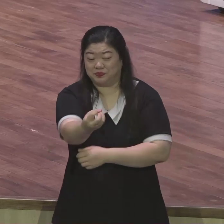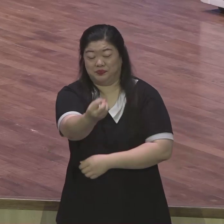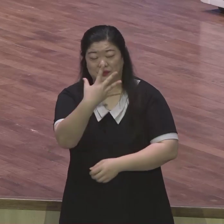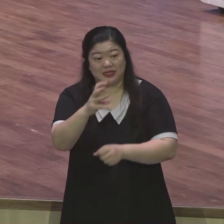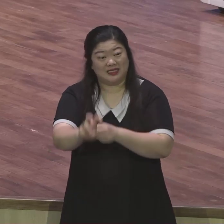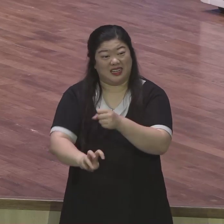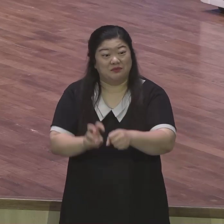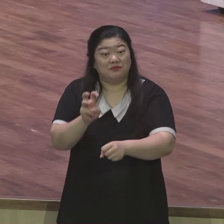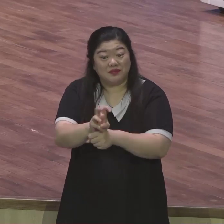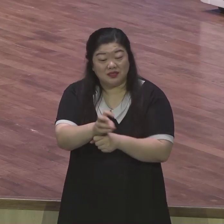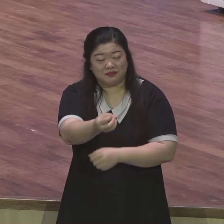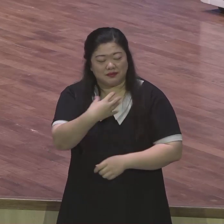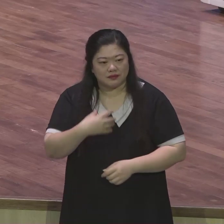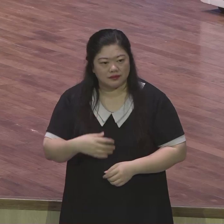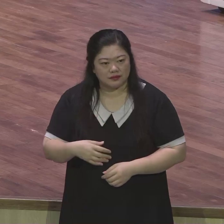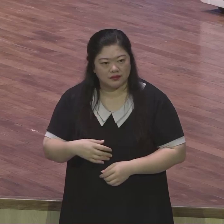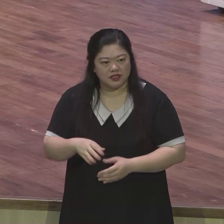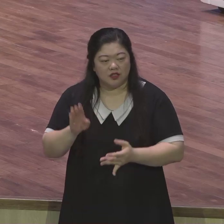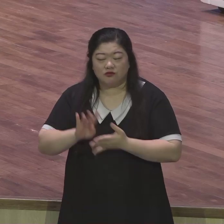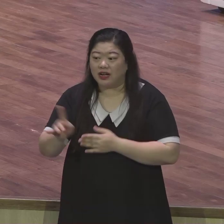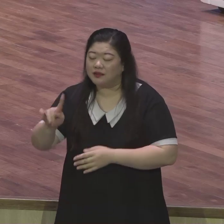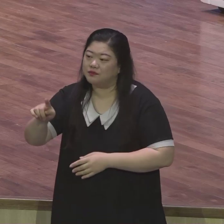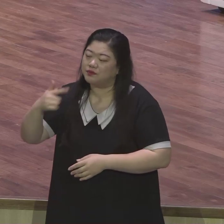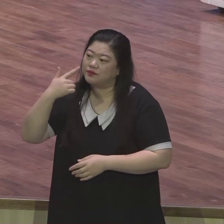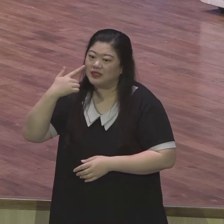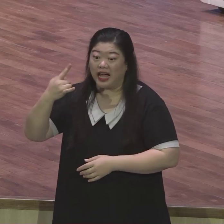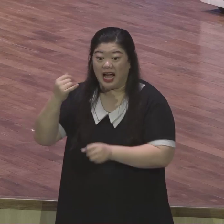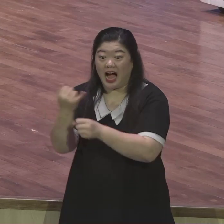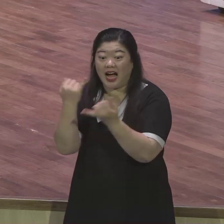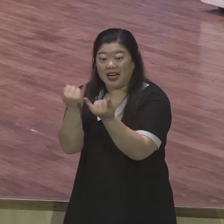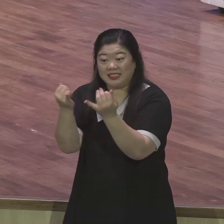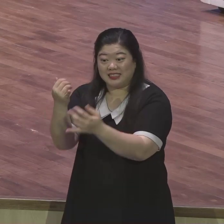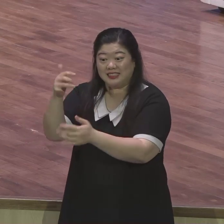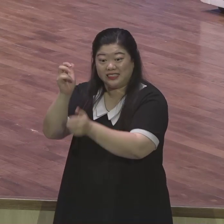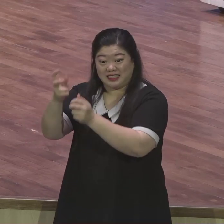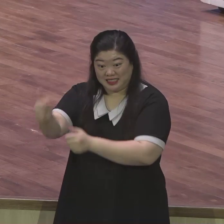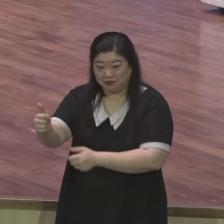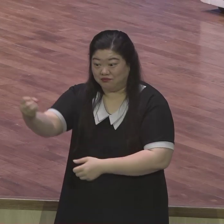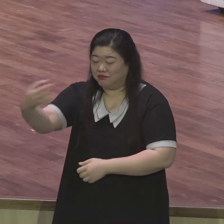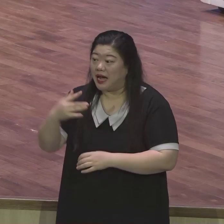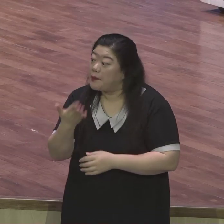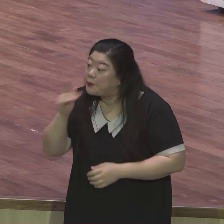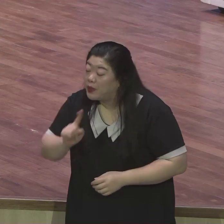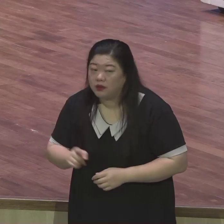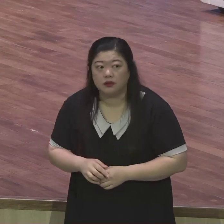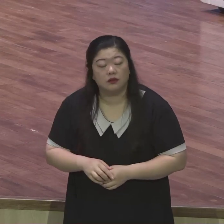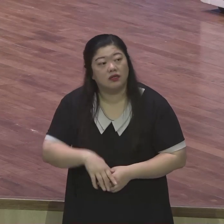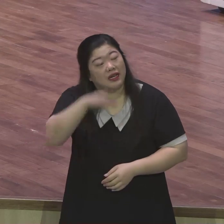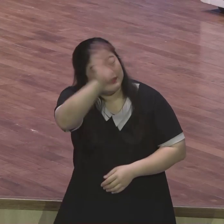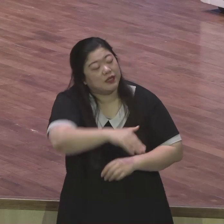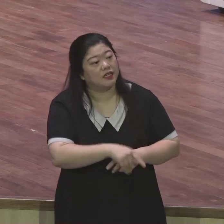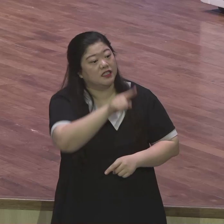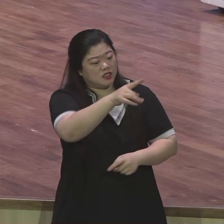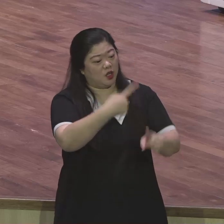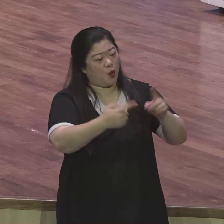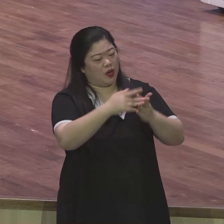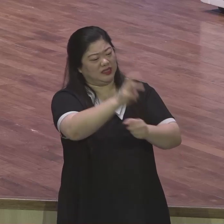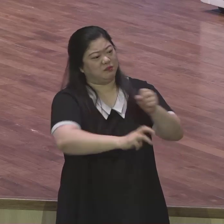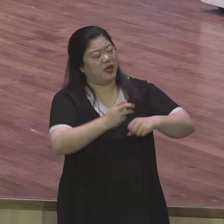드시겠어요? 라고 물어보니까 아줌마 어떻게 교회 30년 다니다가 절에 갑니까? 이랬어요 그러니까 멋져가시면서 아니 뭐